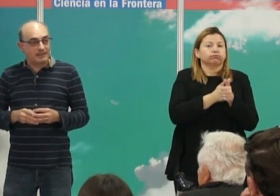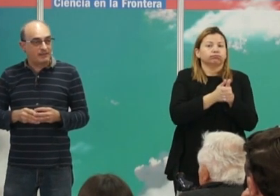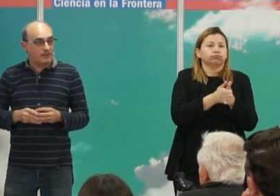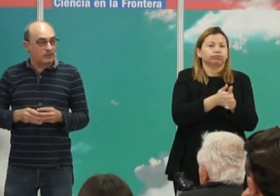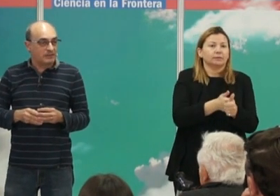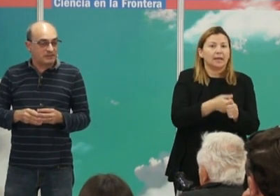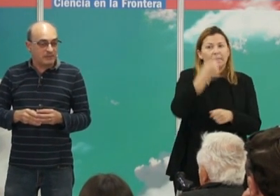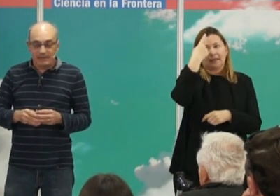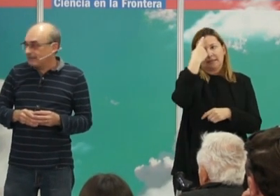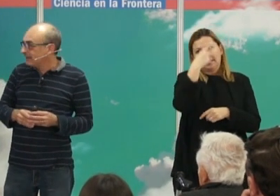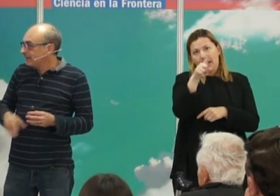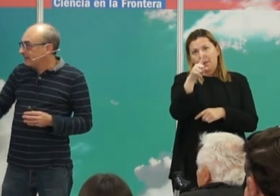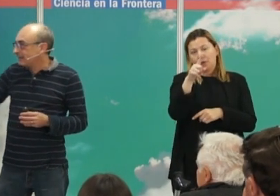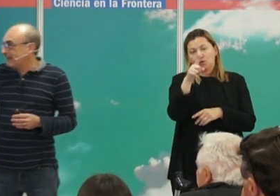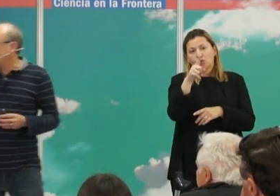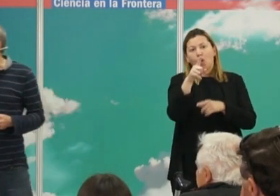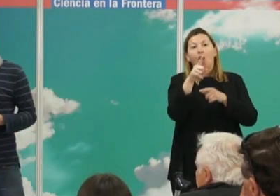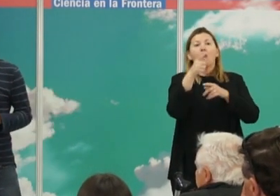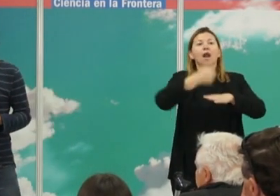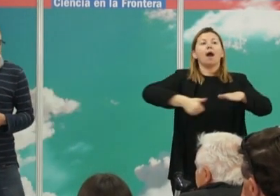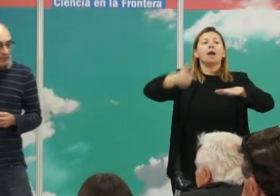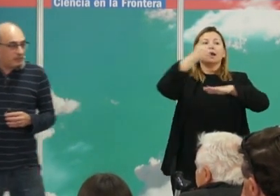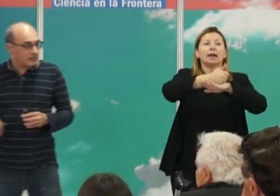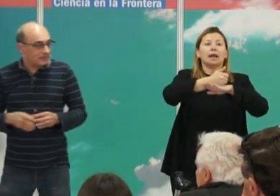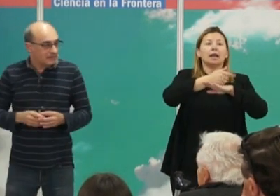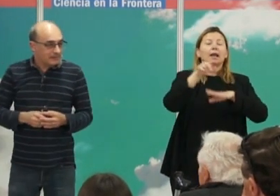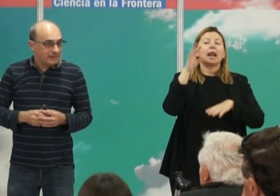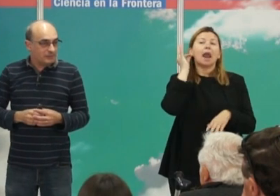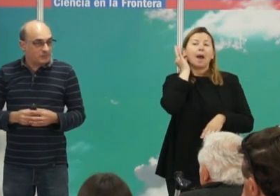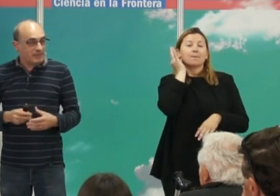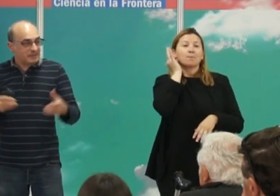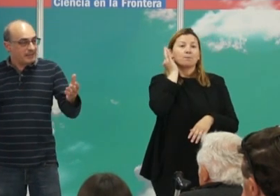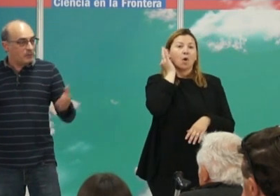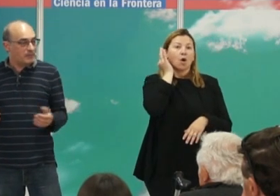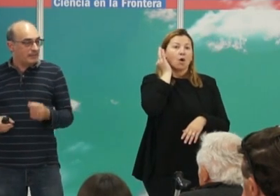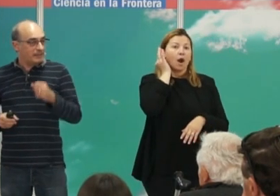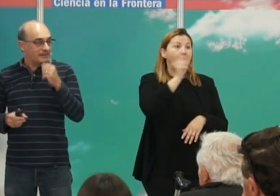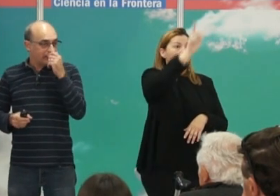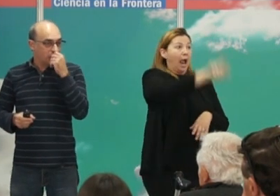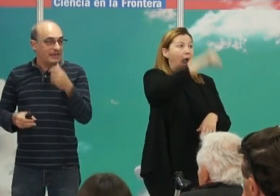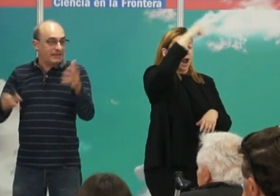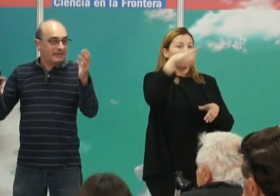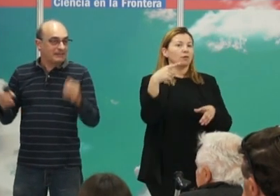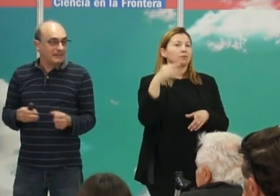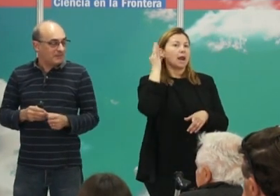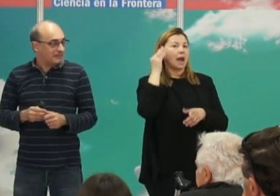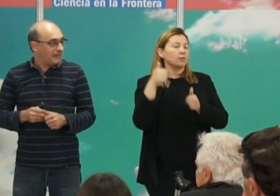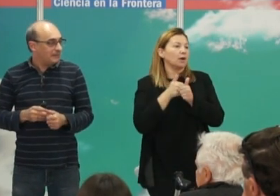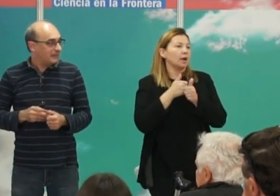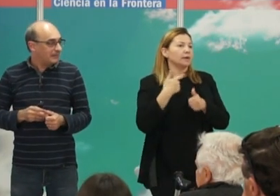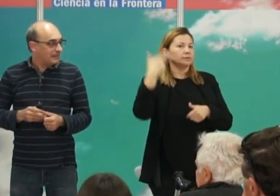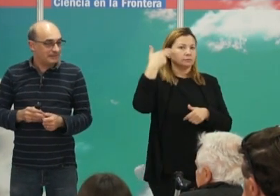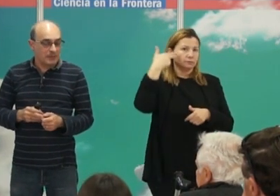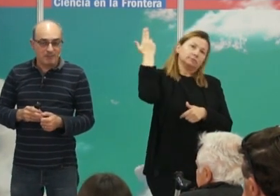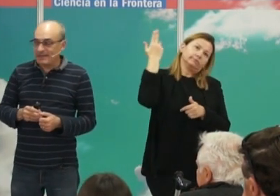la jerarquización de esta sociedad tiene pinta que a lo mejor la mujer tuvo que seguir al hombre en su viaje al más